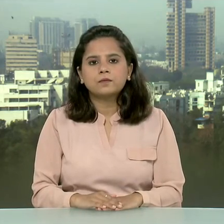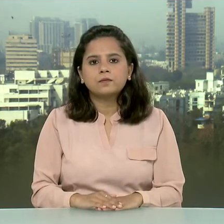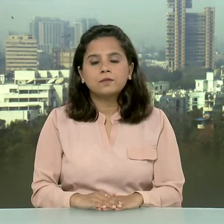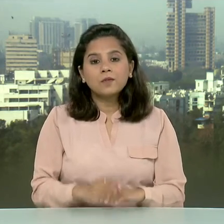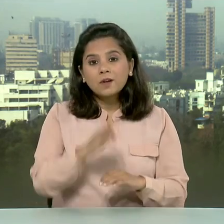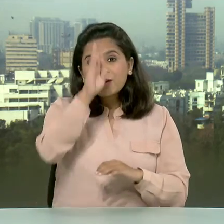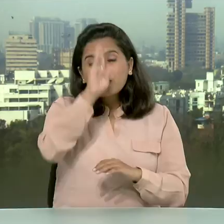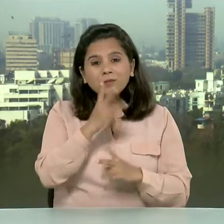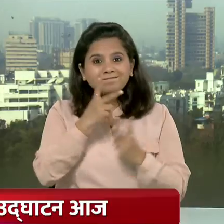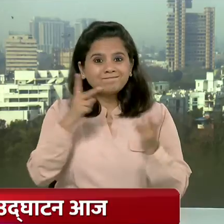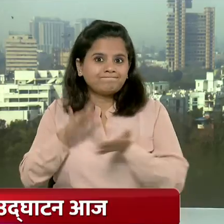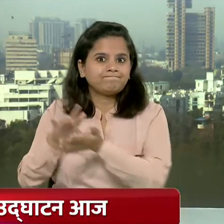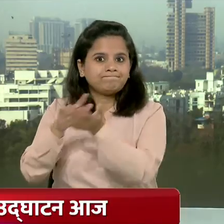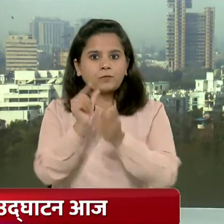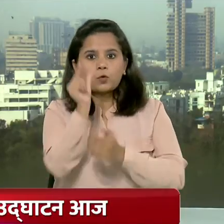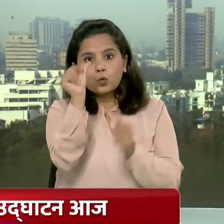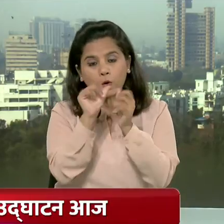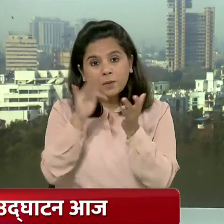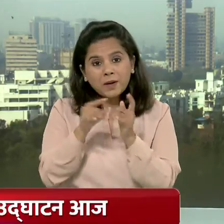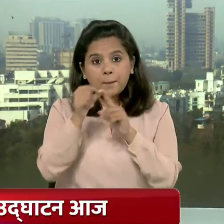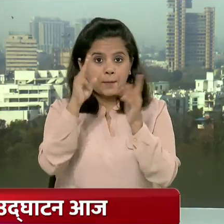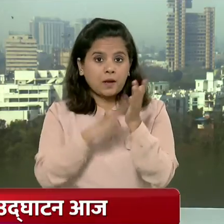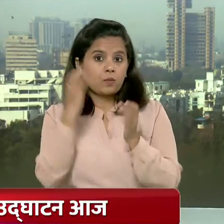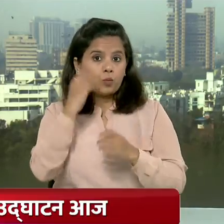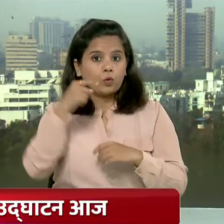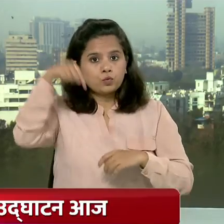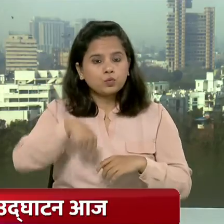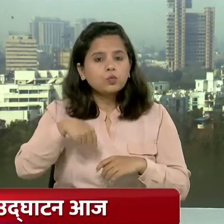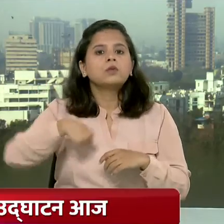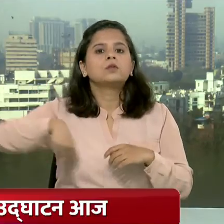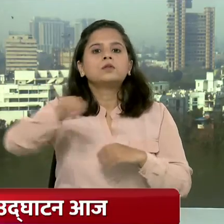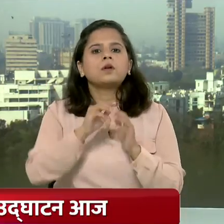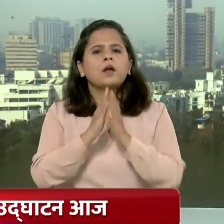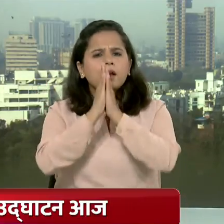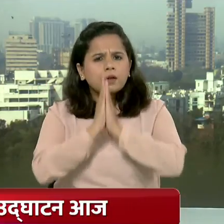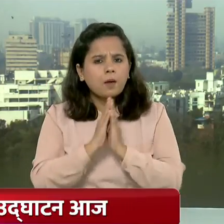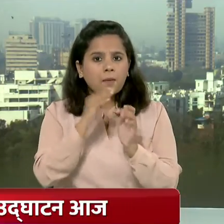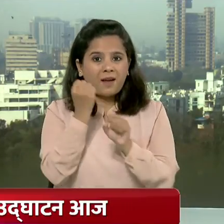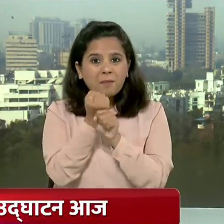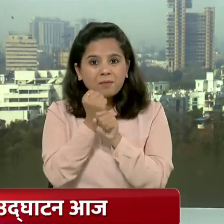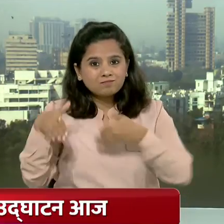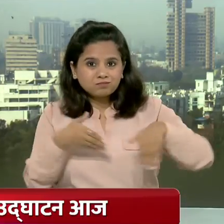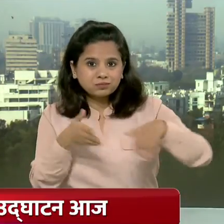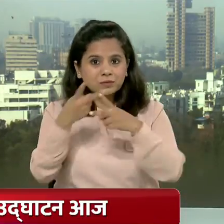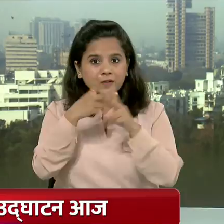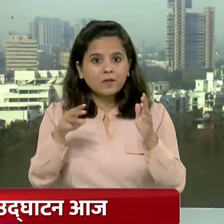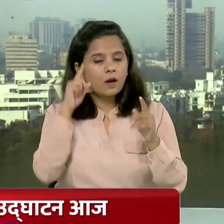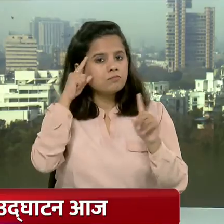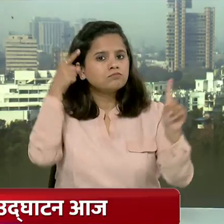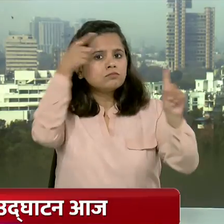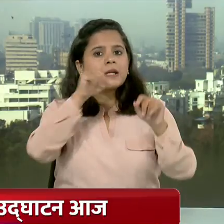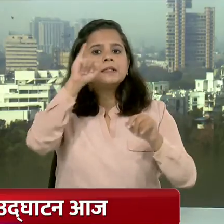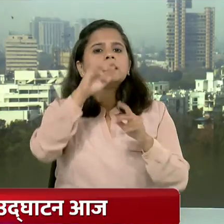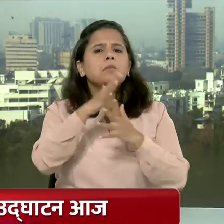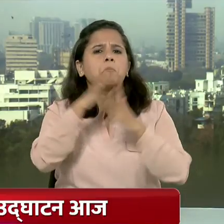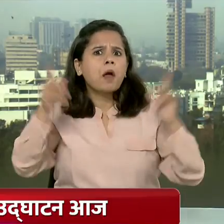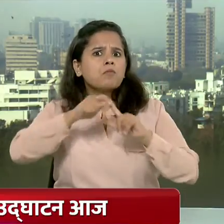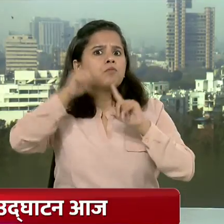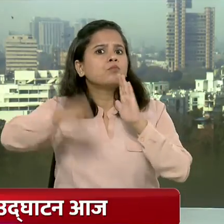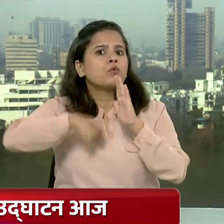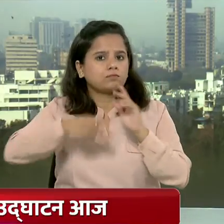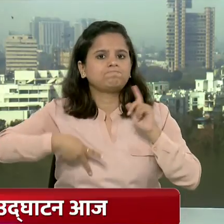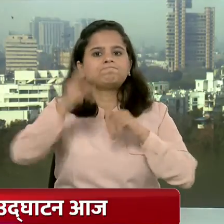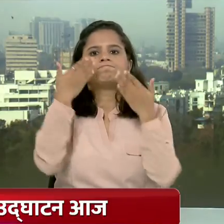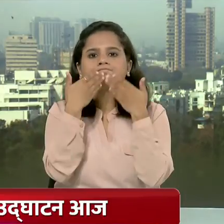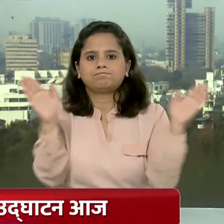देव फुमी उत्राखाण में प्रधान मंत्री नरेंद्र मोदी आज करेंगे नमामी गंगे मिशन के तहट छे बड़ी परियोचनाओ का उदघाटन